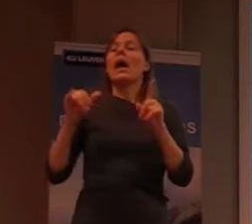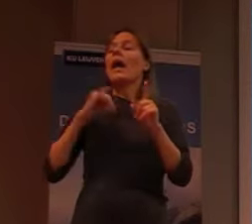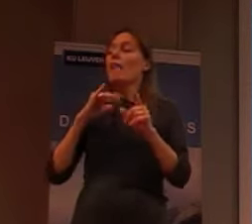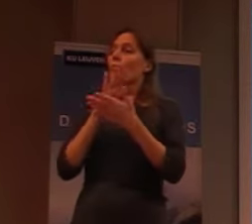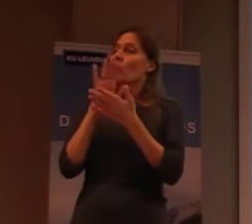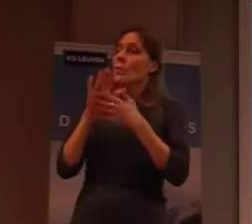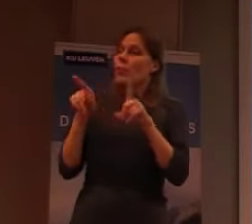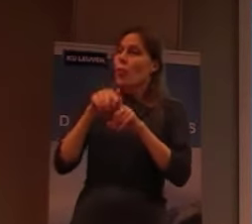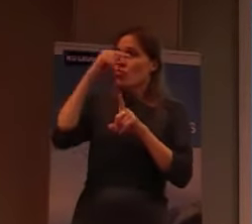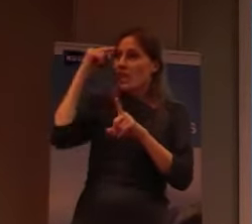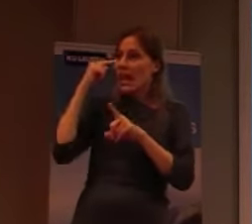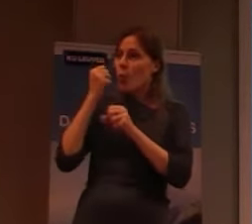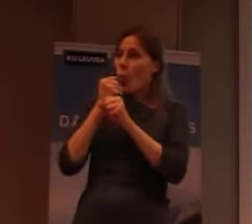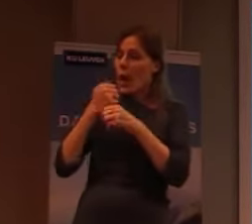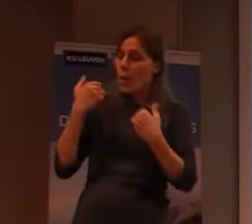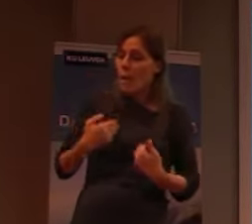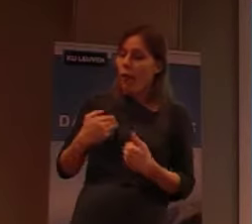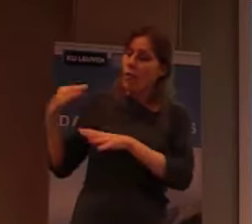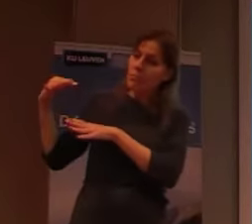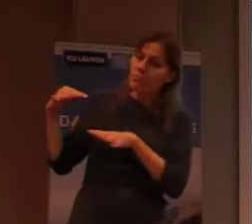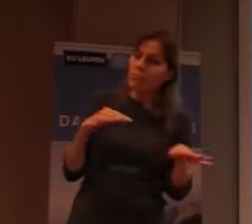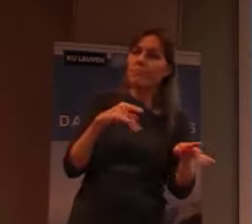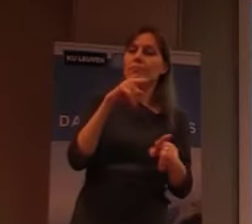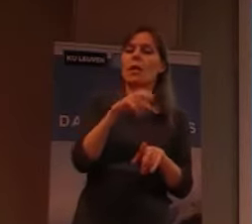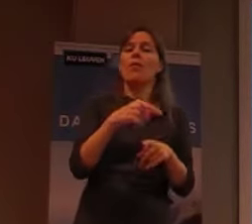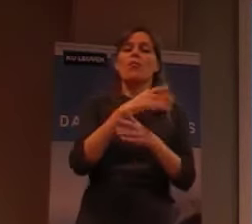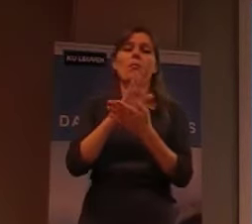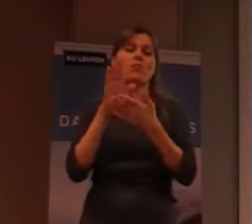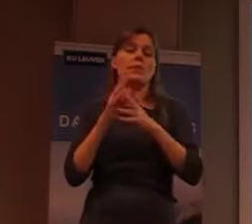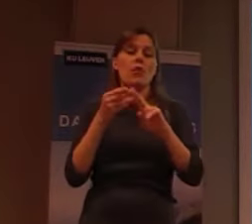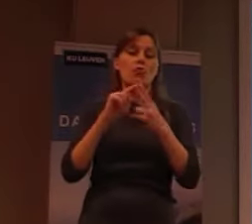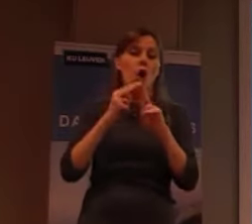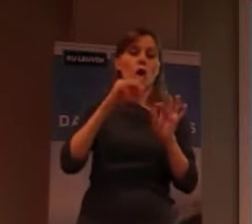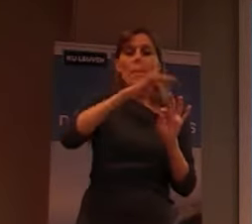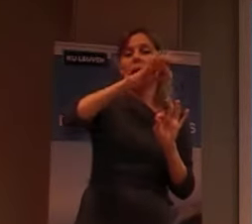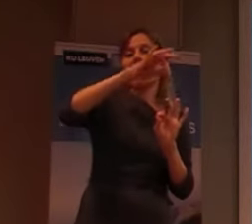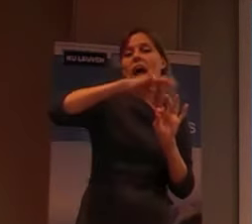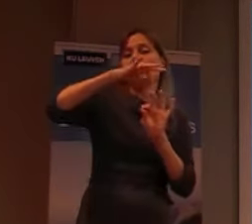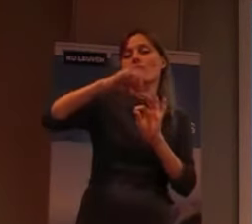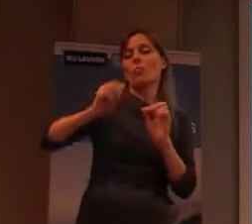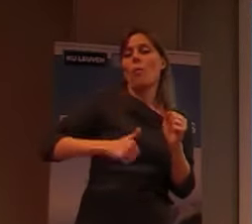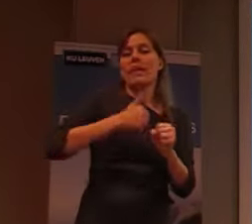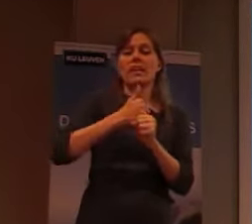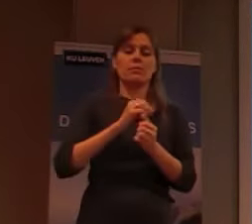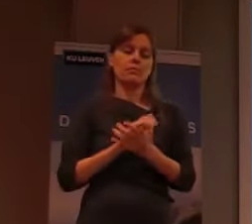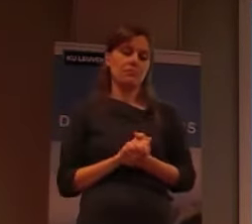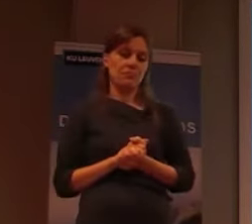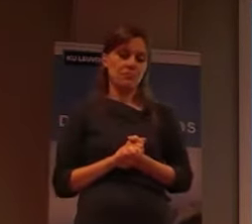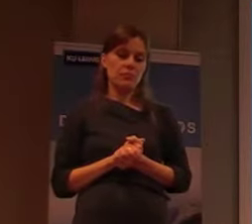aangebracht, om onder andere, suikerplantages, te beginnen. En dus,